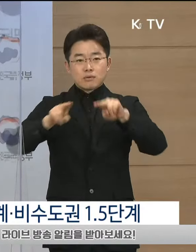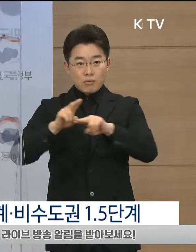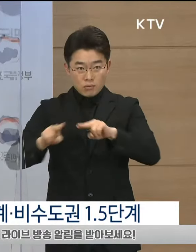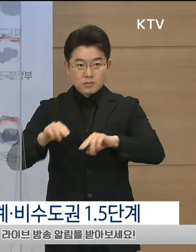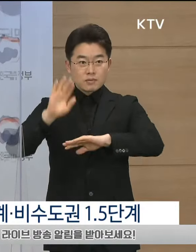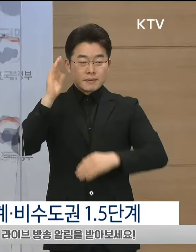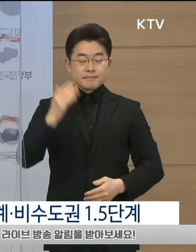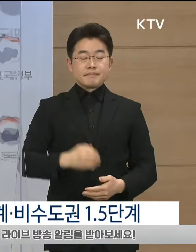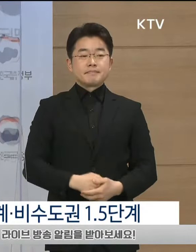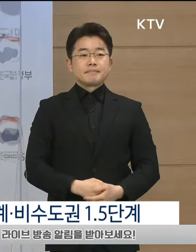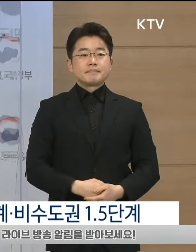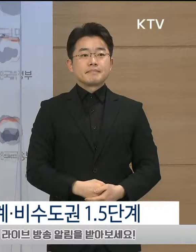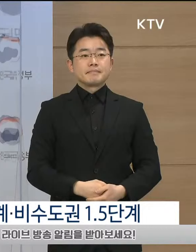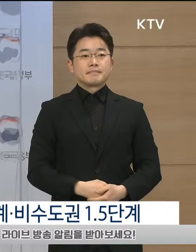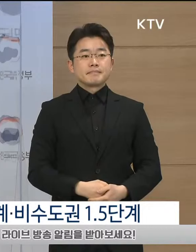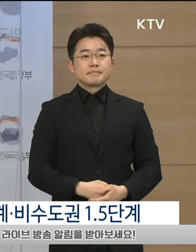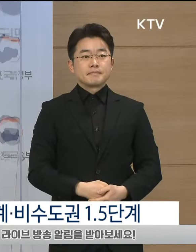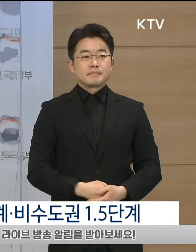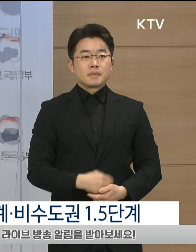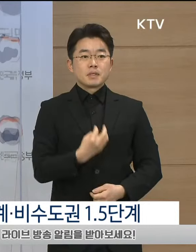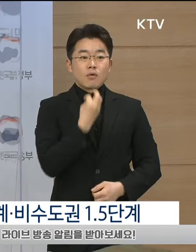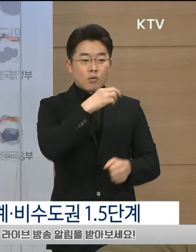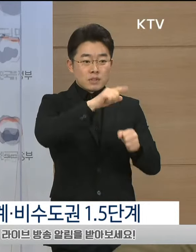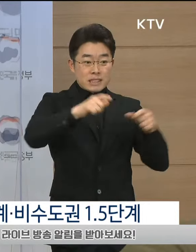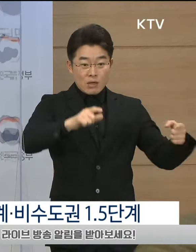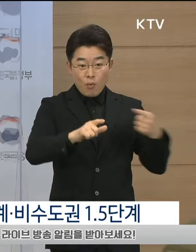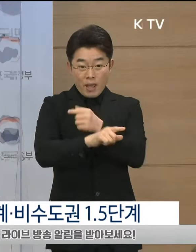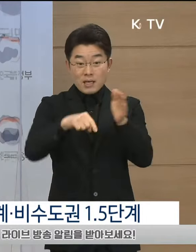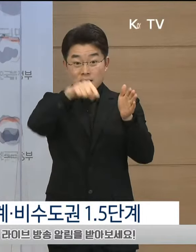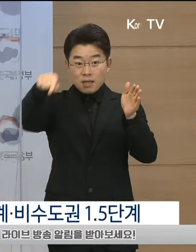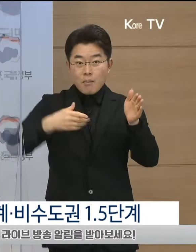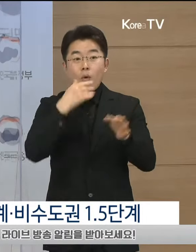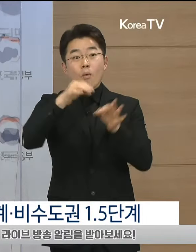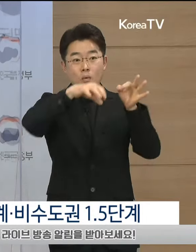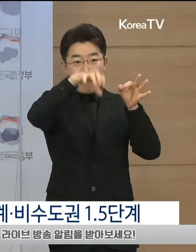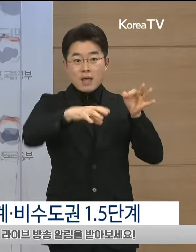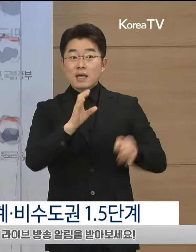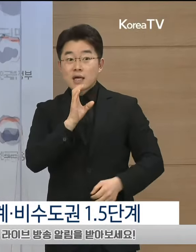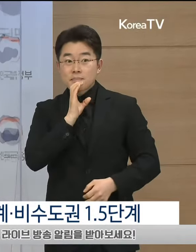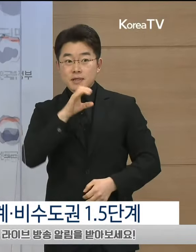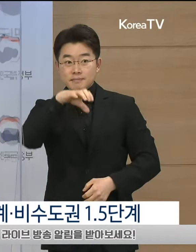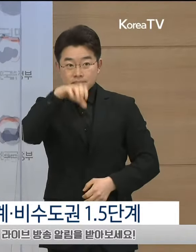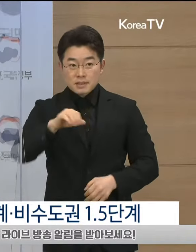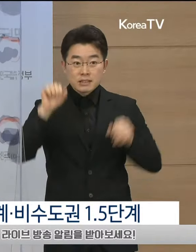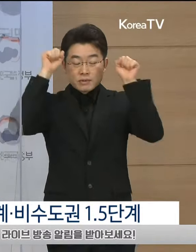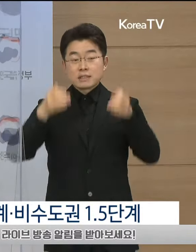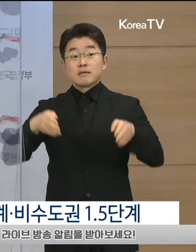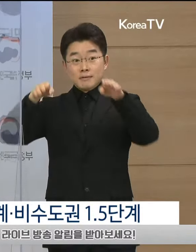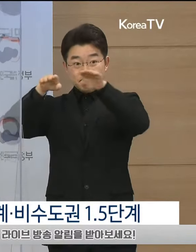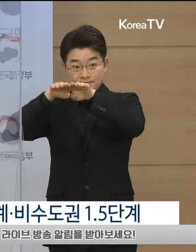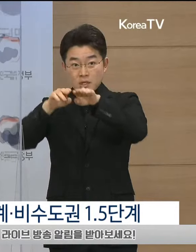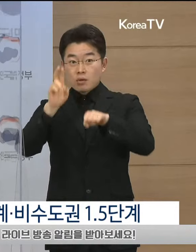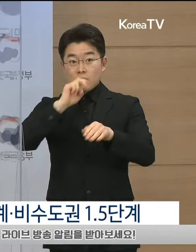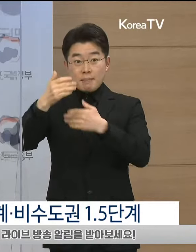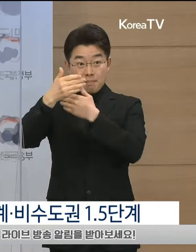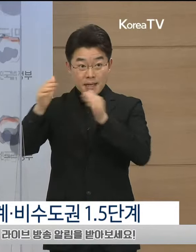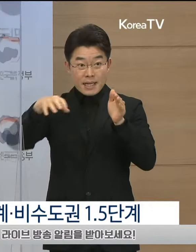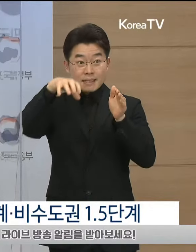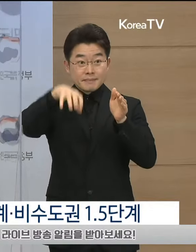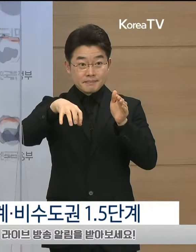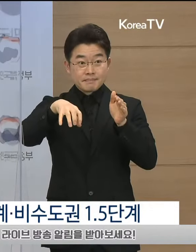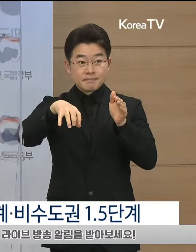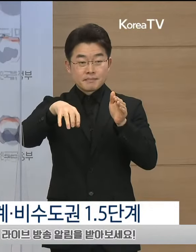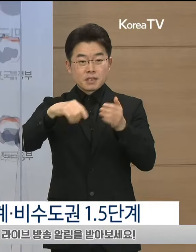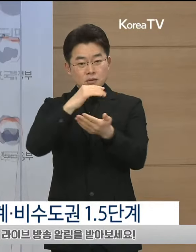완화됩니다. 비수도권 지역의 음식점, 카페, 실내체육시설, 노래연습장 등의